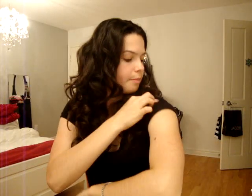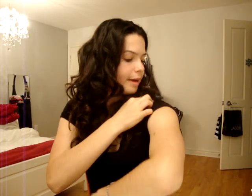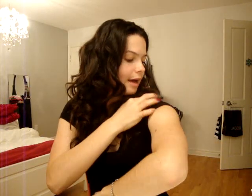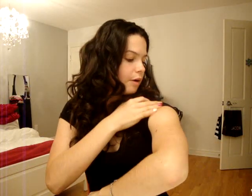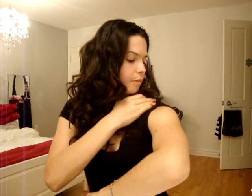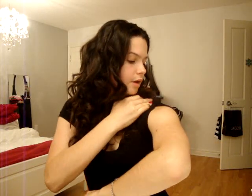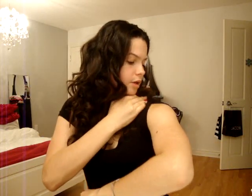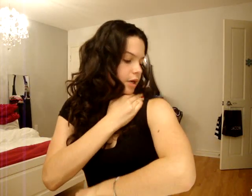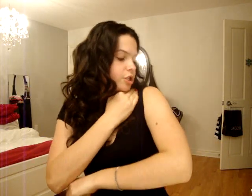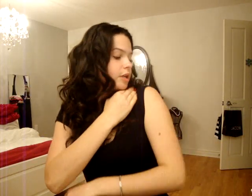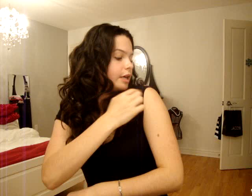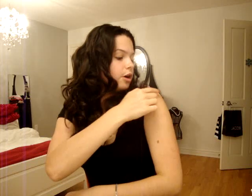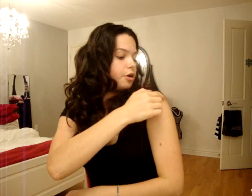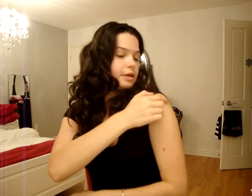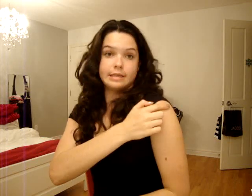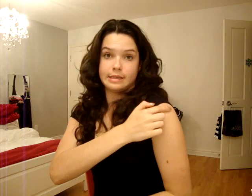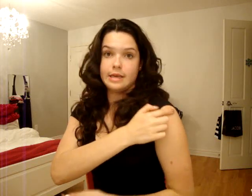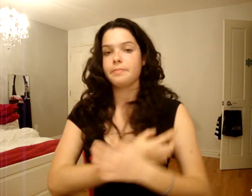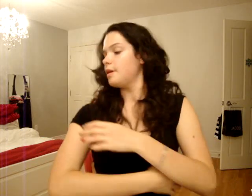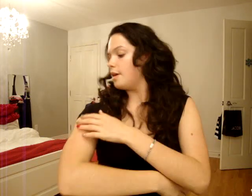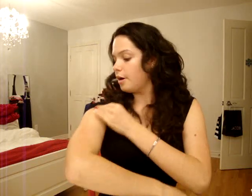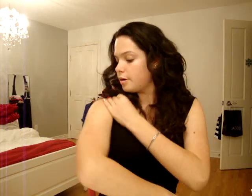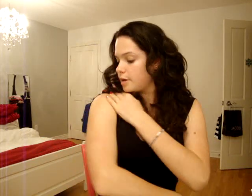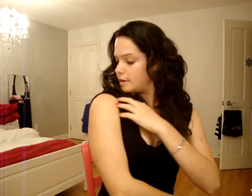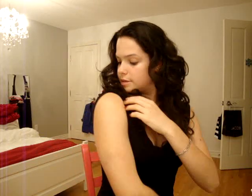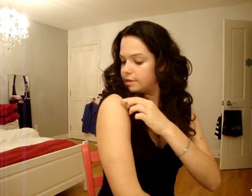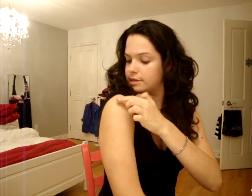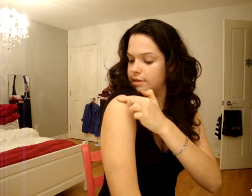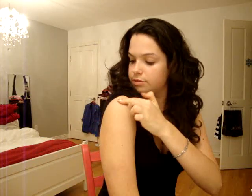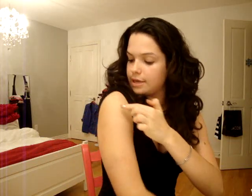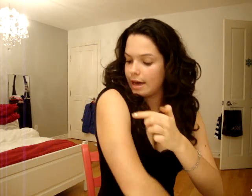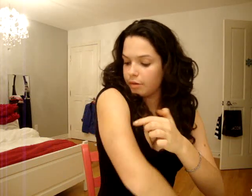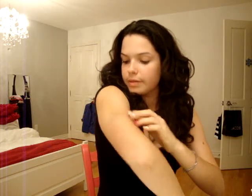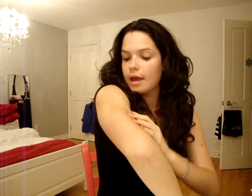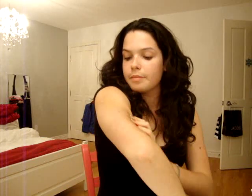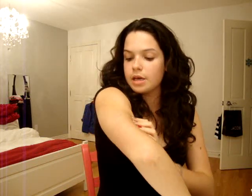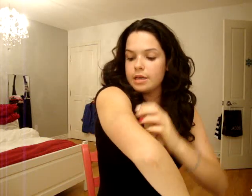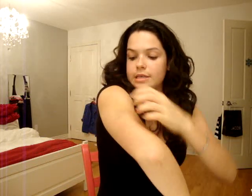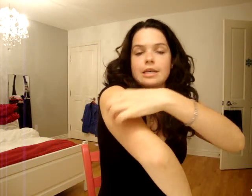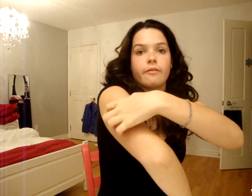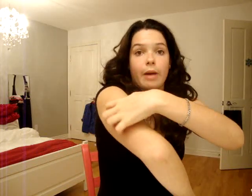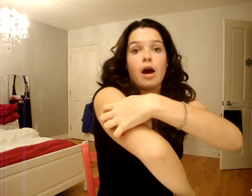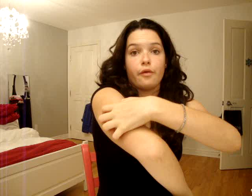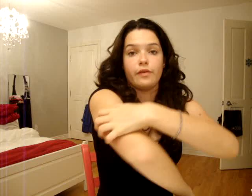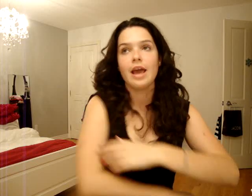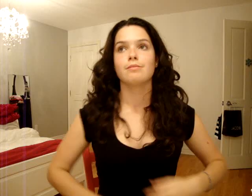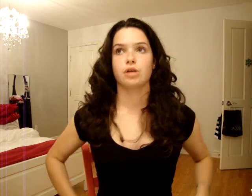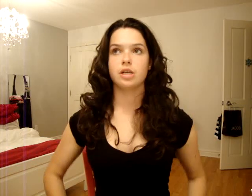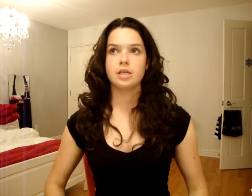Mais, J'en ai un ici. Un ici aussi, oh. Puis ici, c'est comme vraiment enflé. Puis genre, j'en ai ses